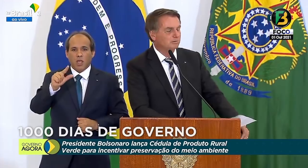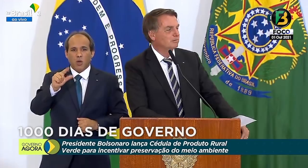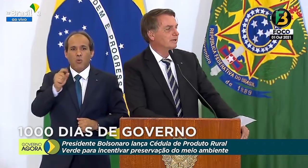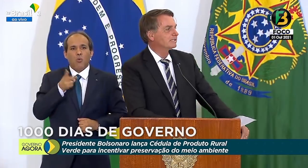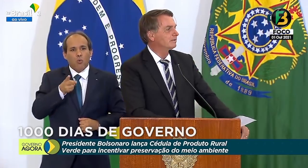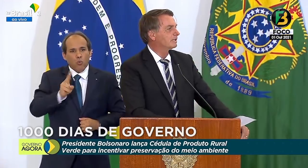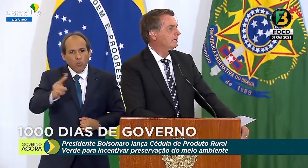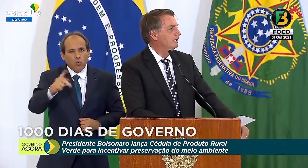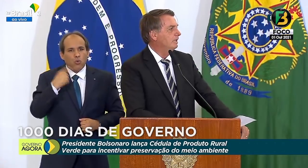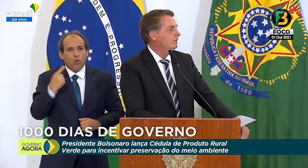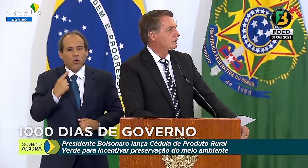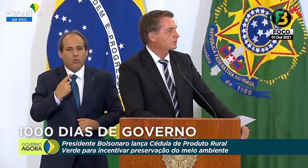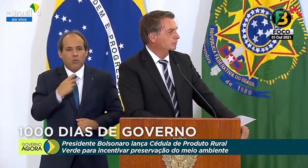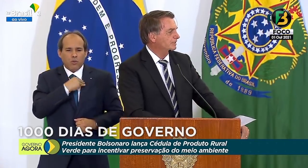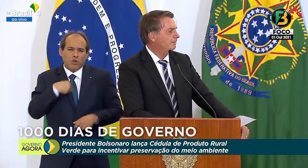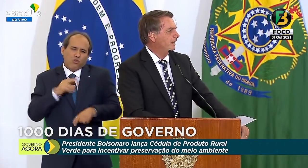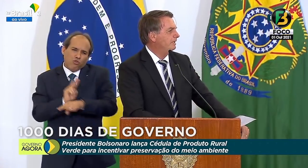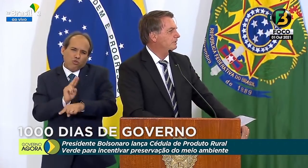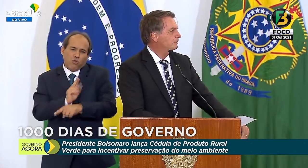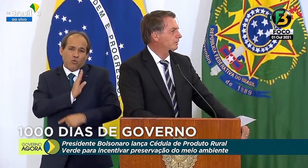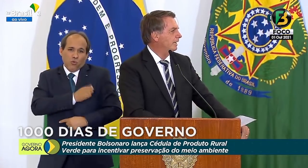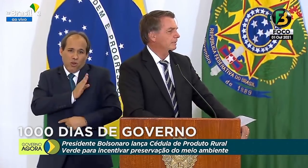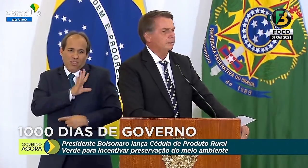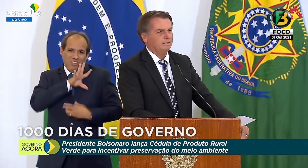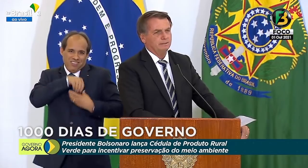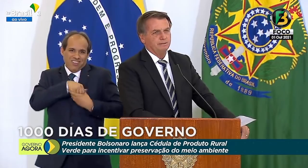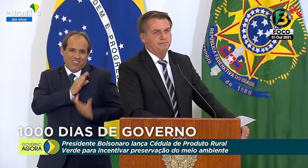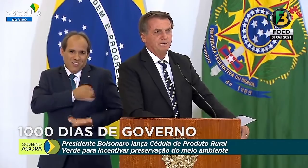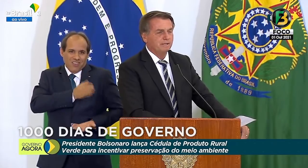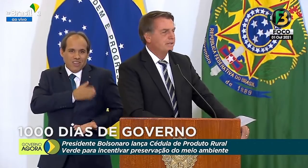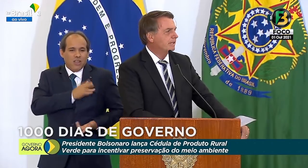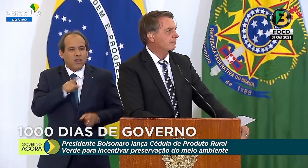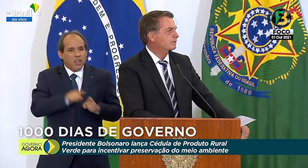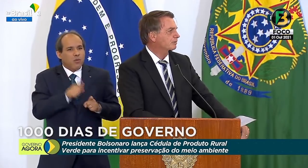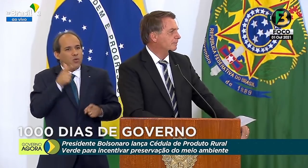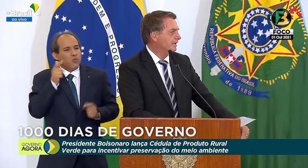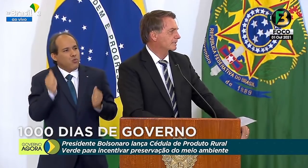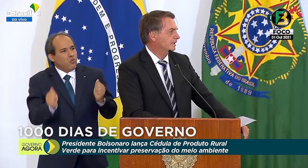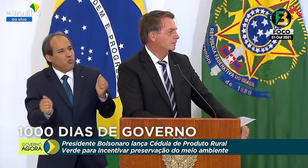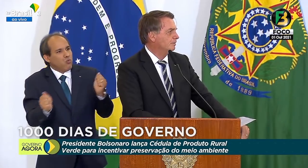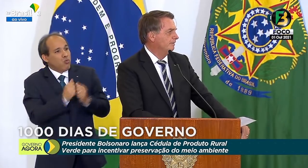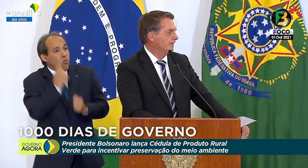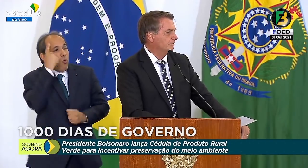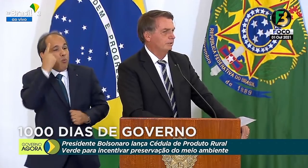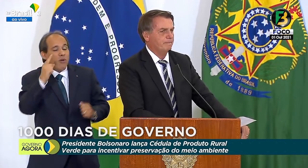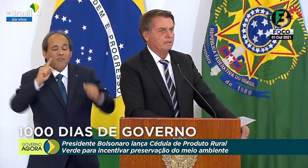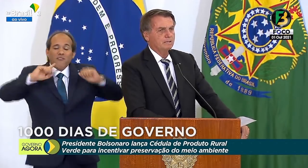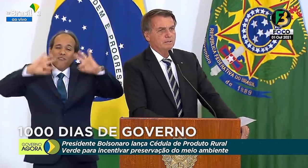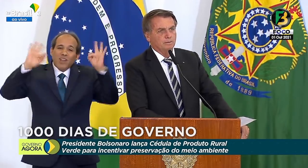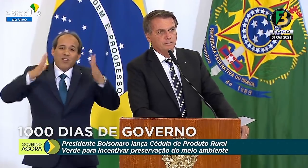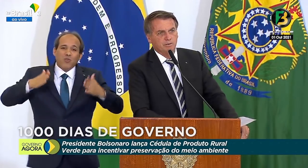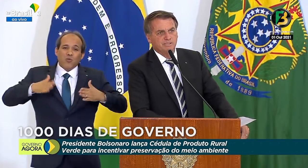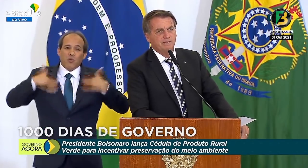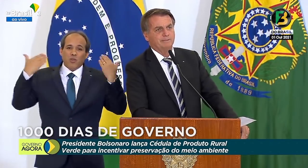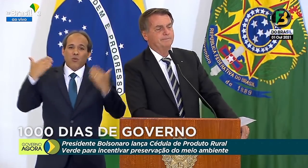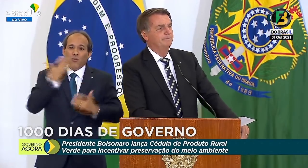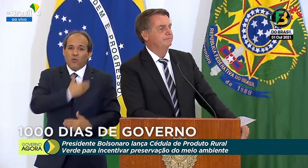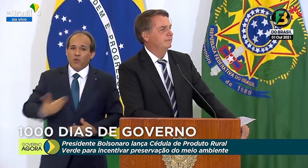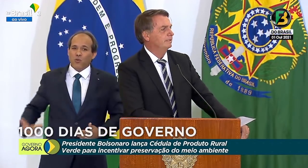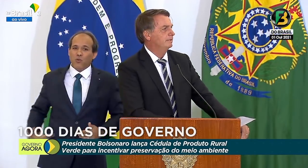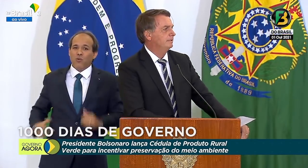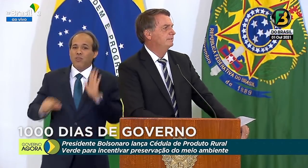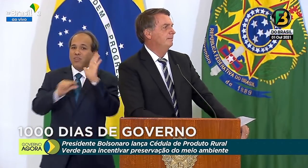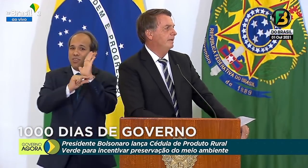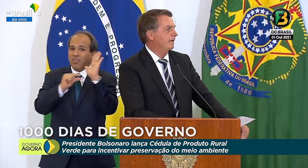nosso ministro do coração aqui, juntamente com a felicíssima surpresa, o governador Romeu Zema.